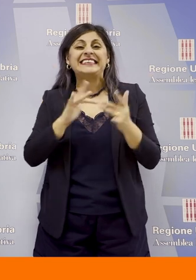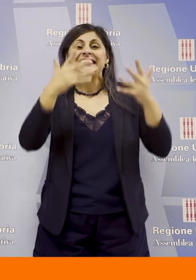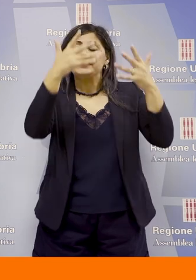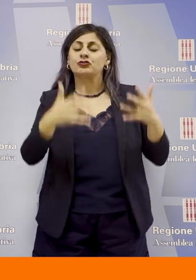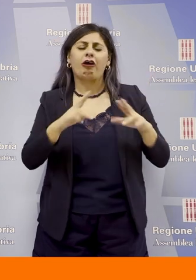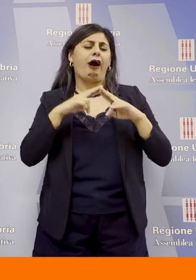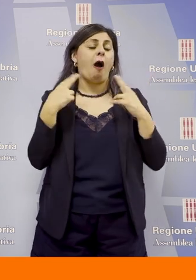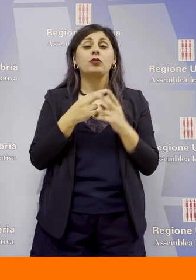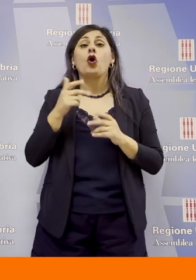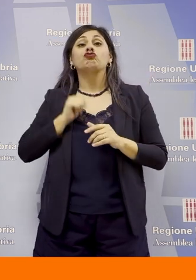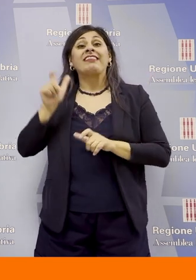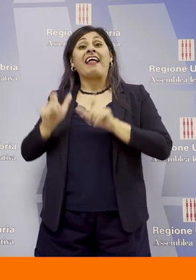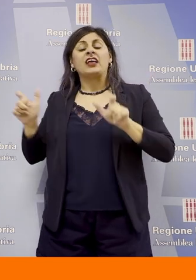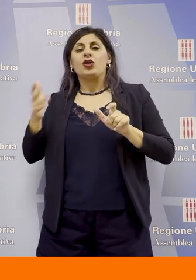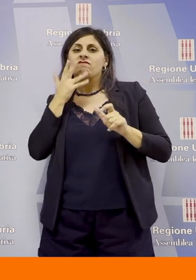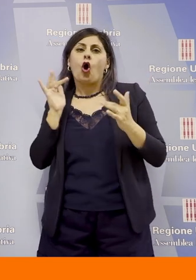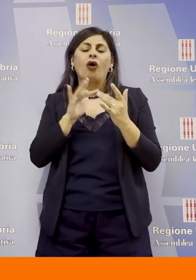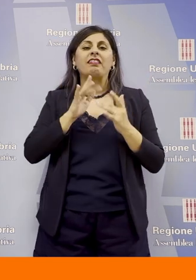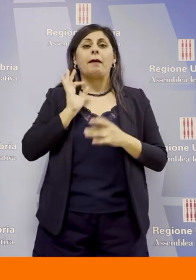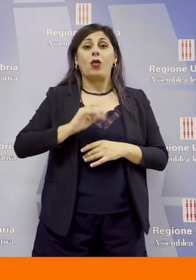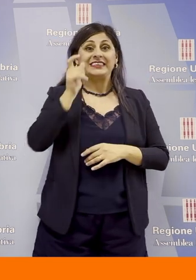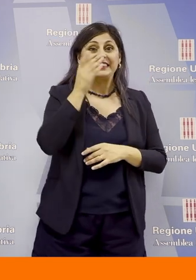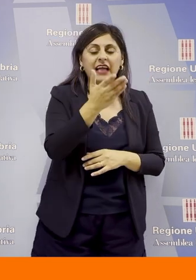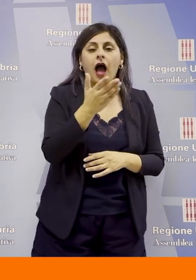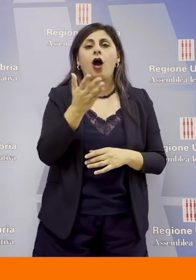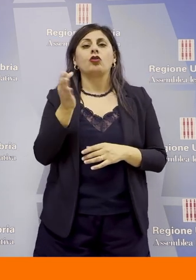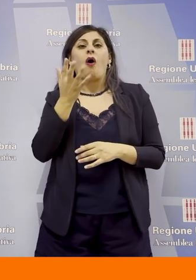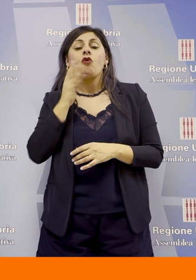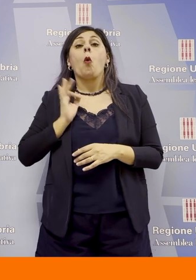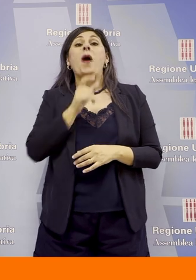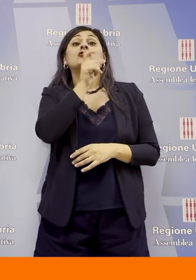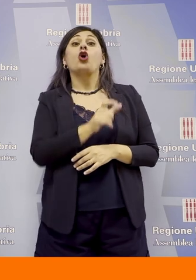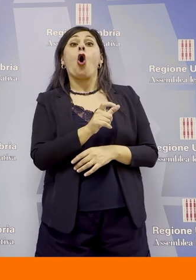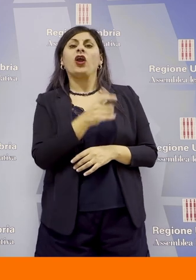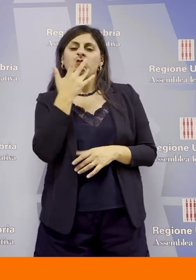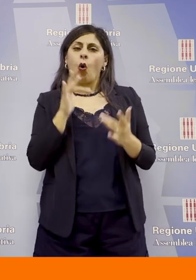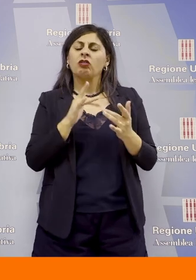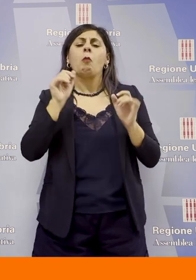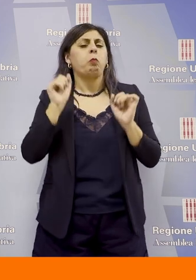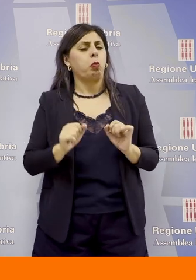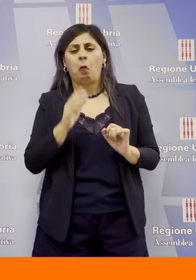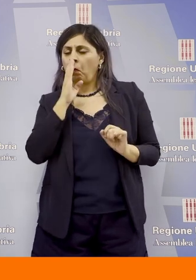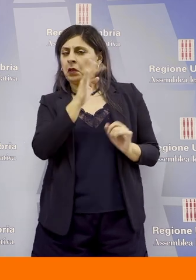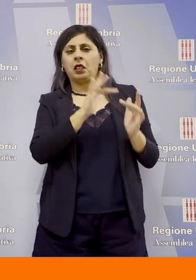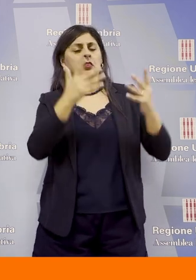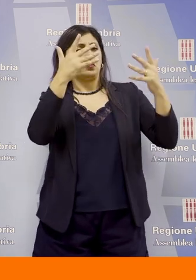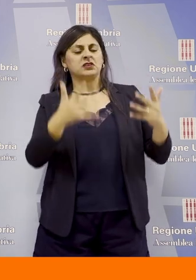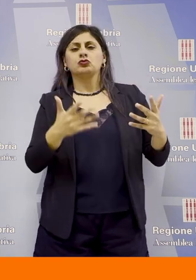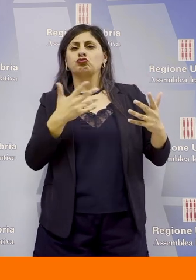cittadino che vuole contattare la Polizia di Stato, che vuole contattare il questore, può farlo tranquillamente. È pubblicizzato il